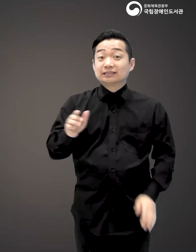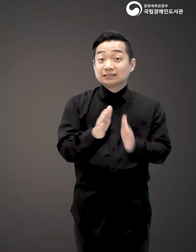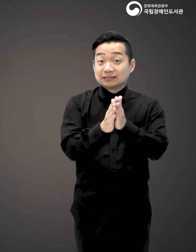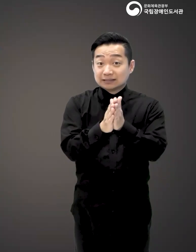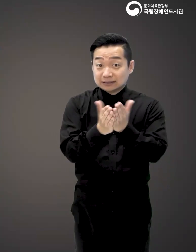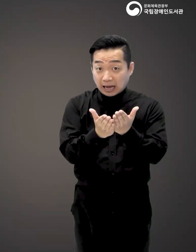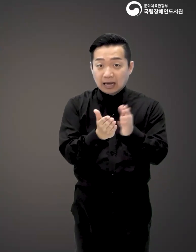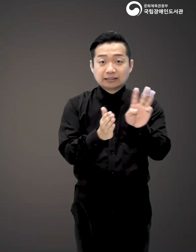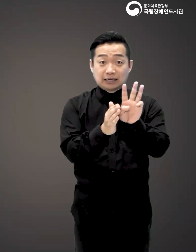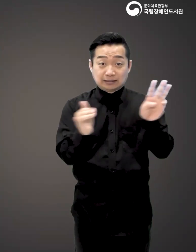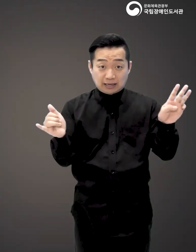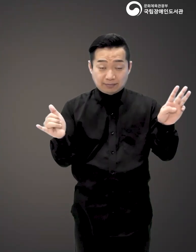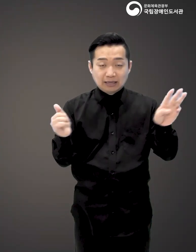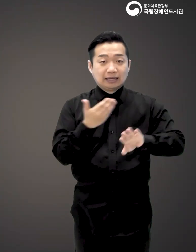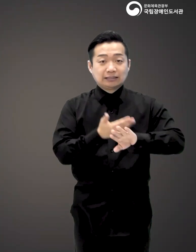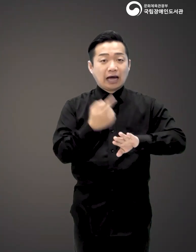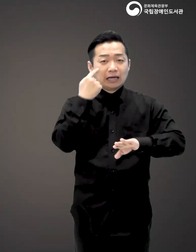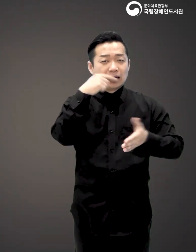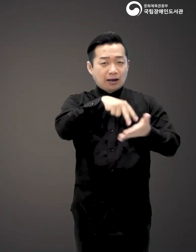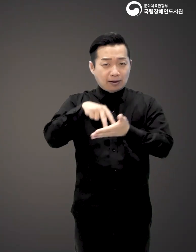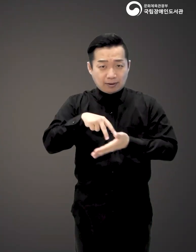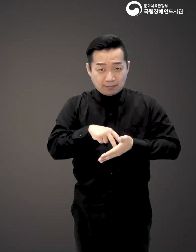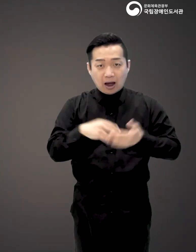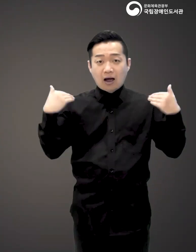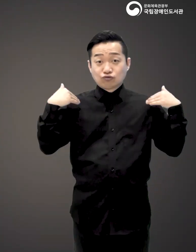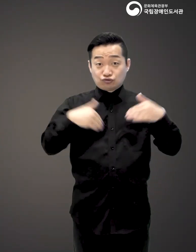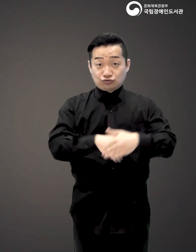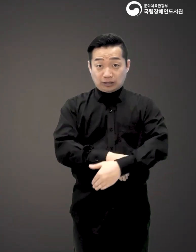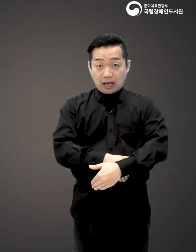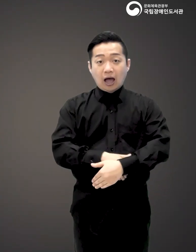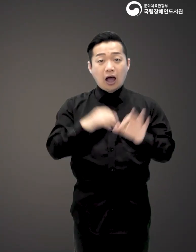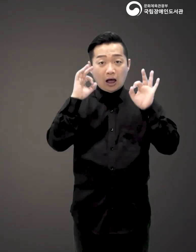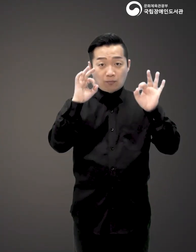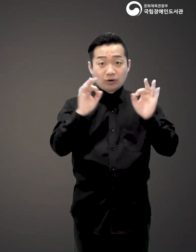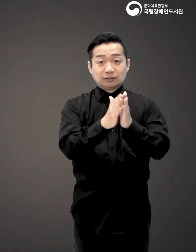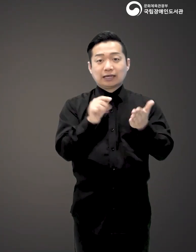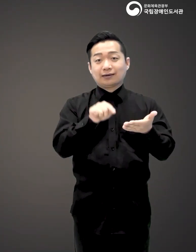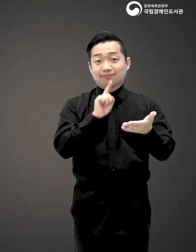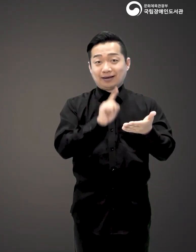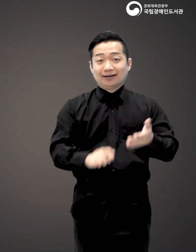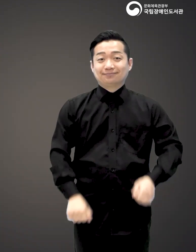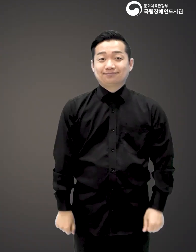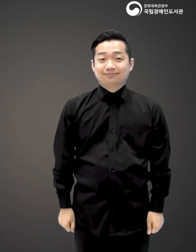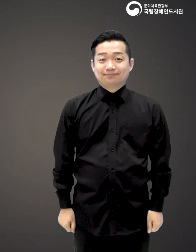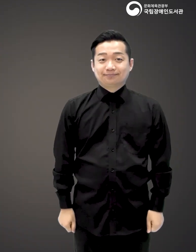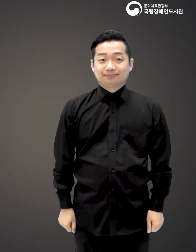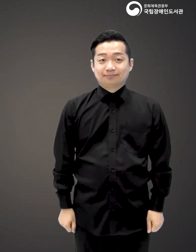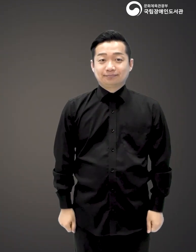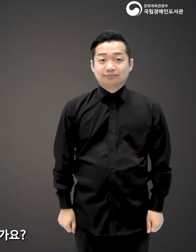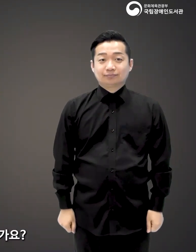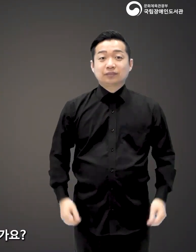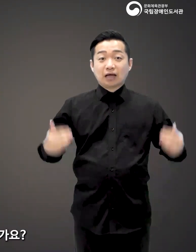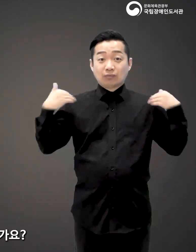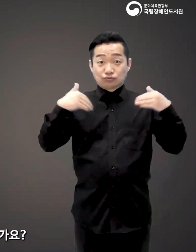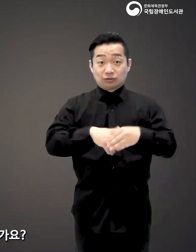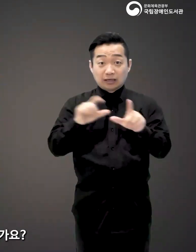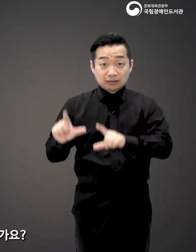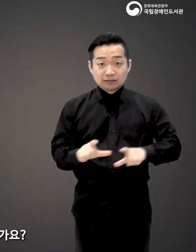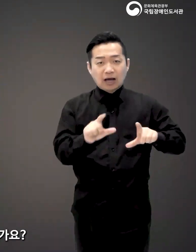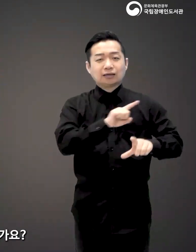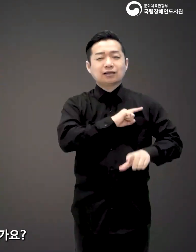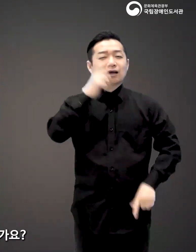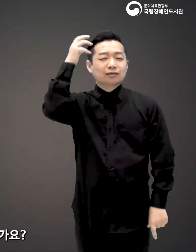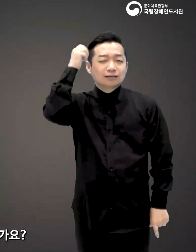이 책은 이렇게 세 사람의 다른 시각에서 부탄을 보는 책이라고 볼 수 있습니다. 부탄에서